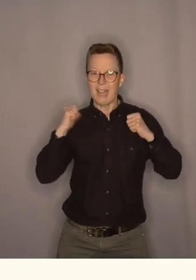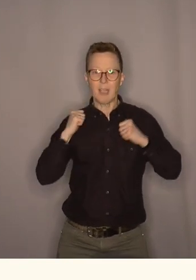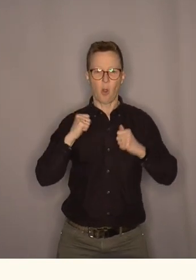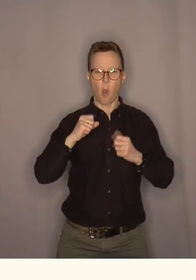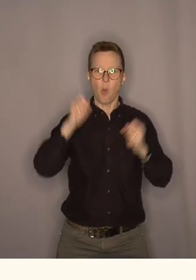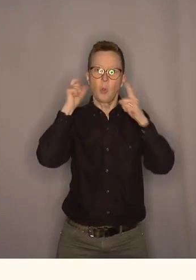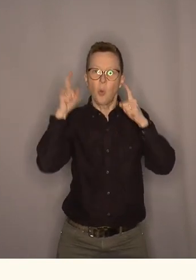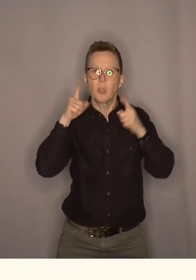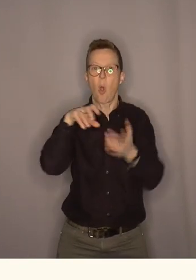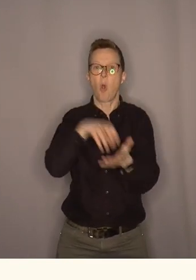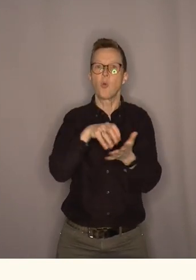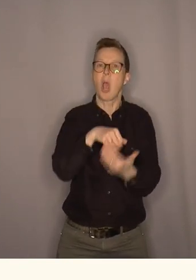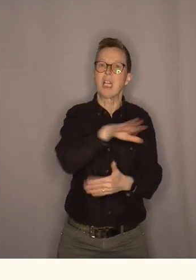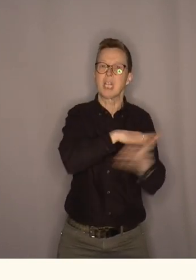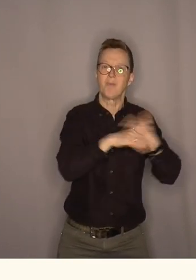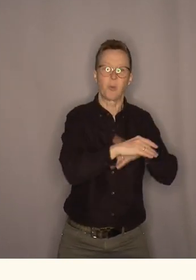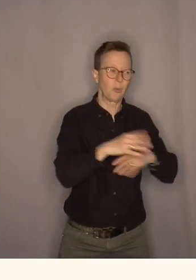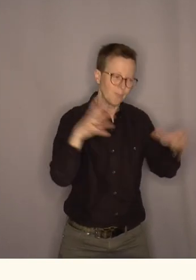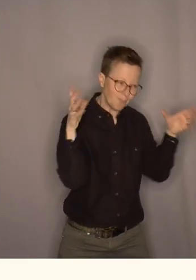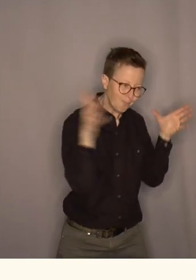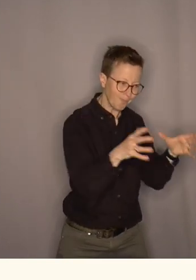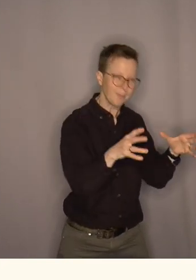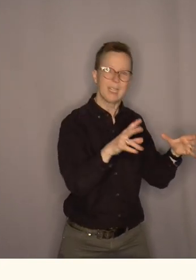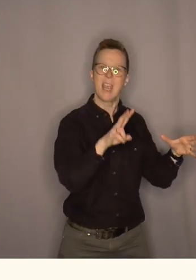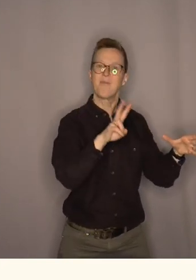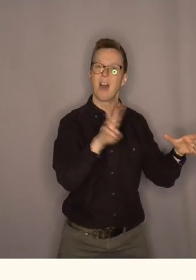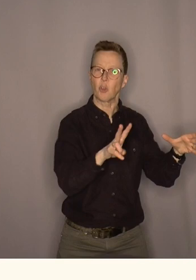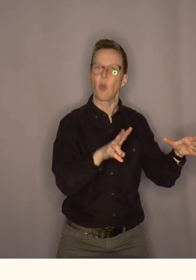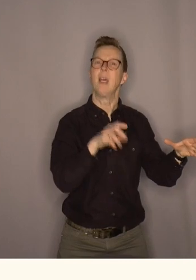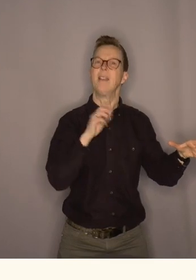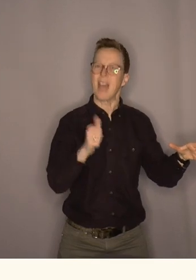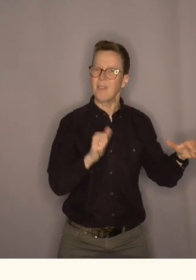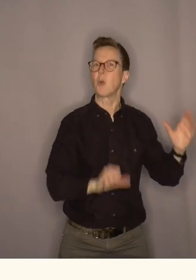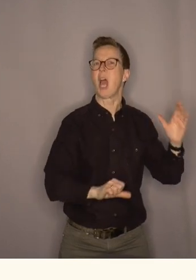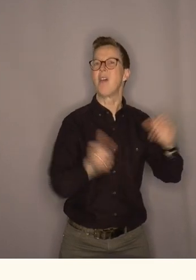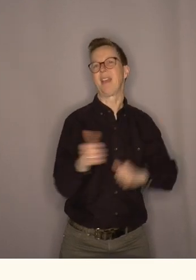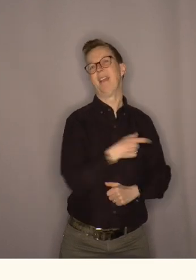lokalsamfunn i Varde derfor derfor vinner vi valgård